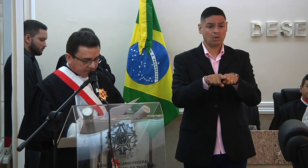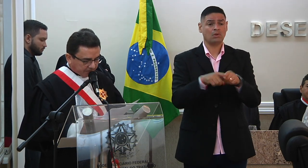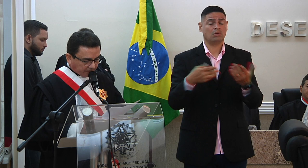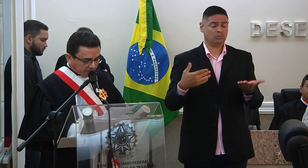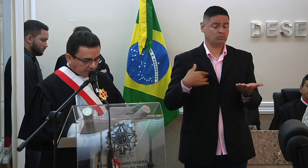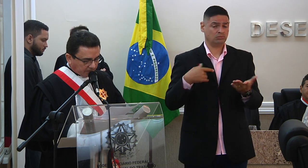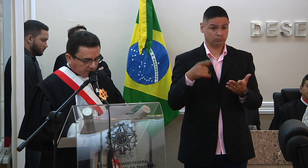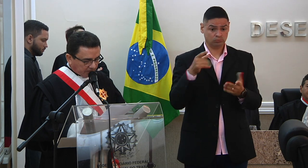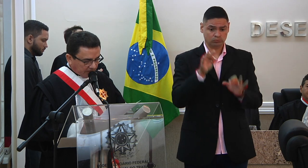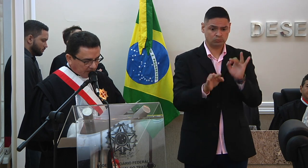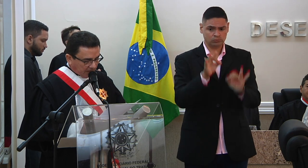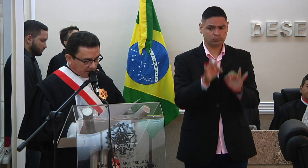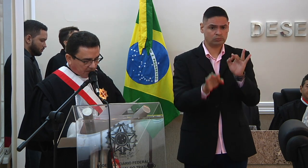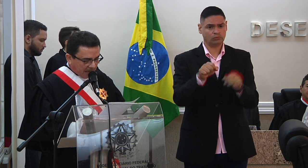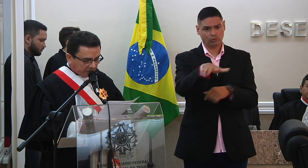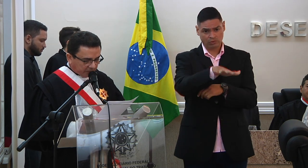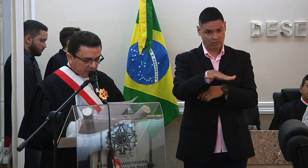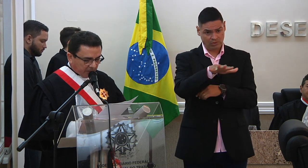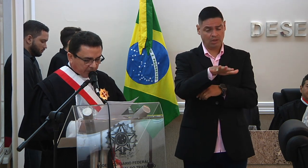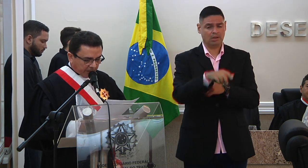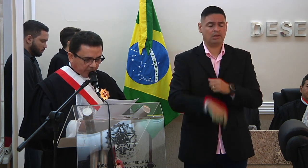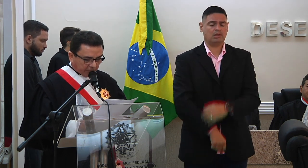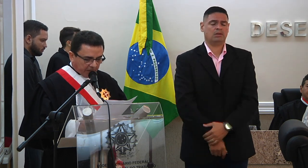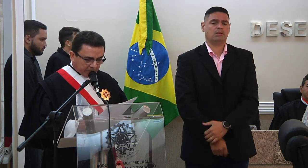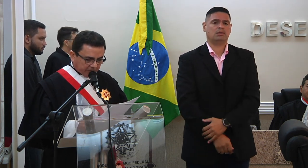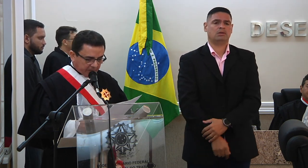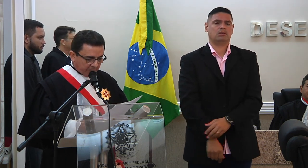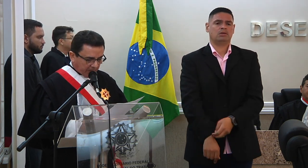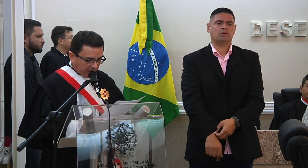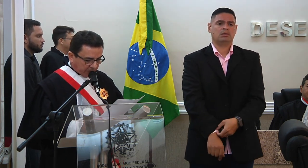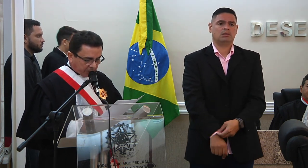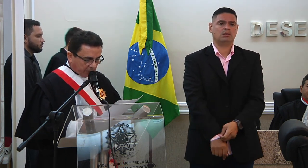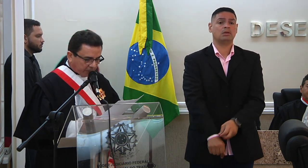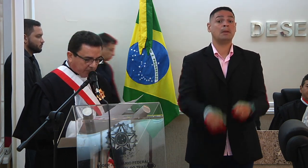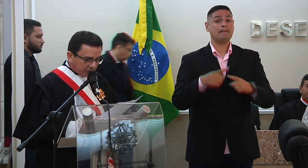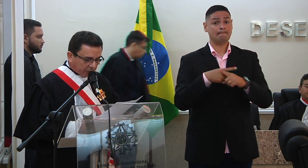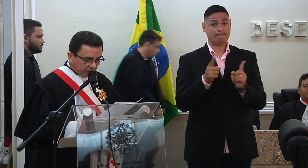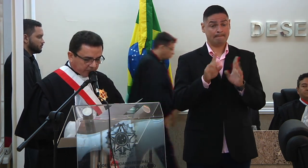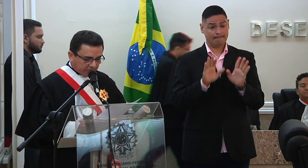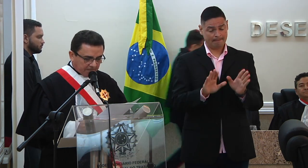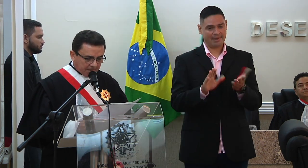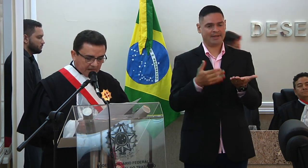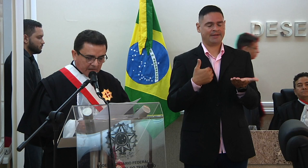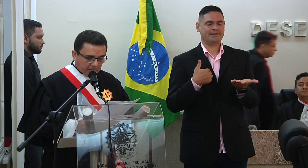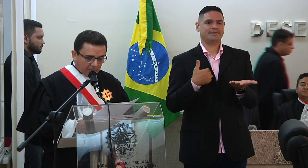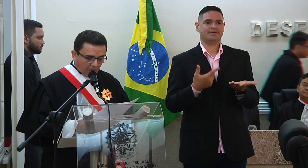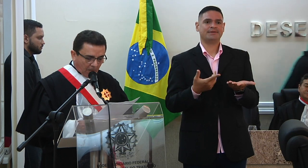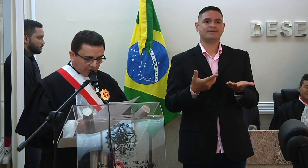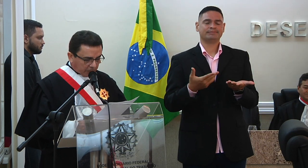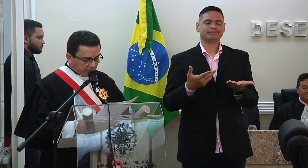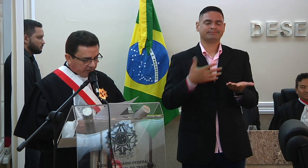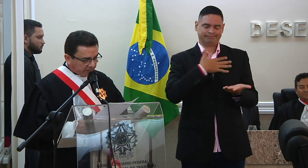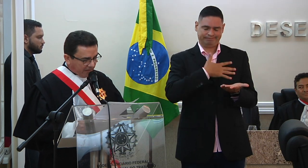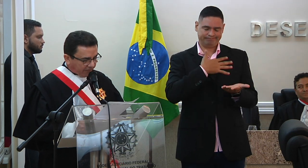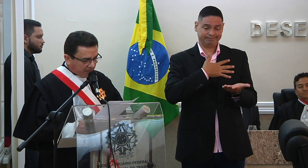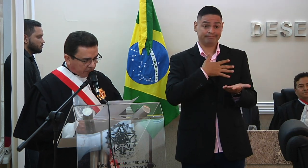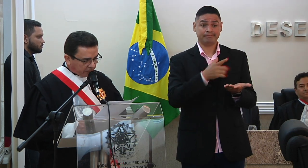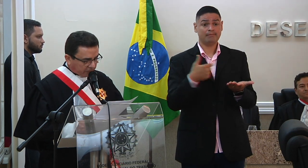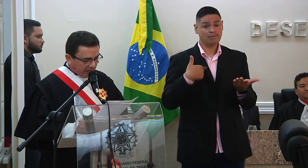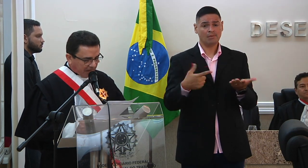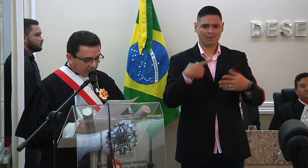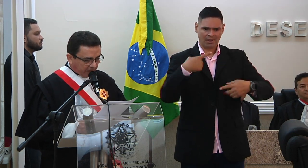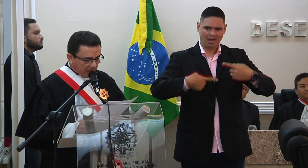judiciária mas felizmente minhas senhoras e meus senhores quando dos